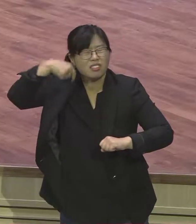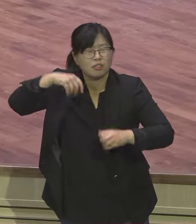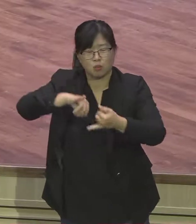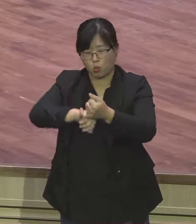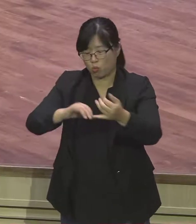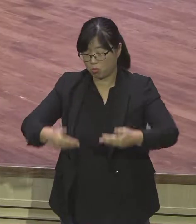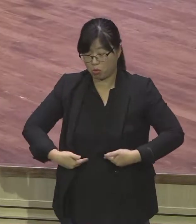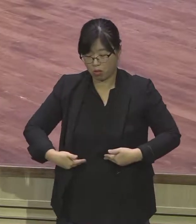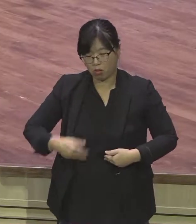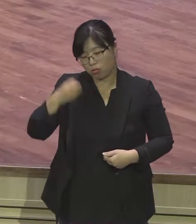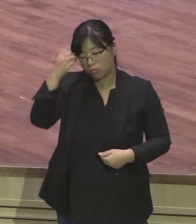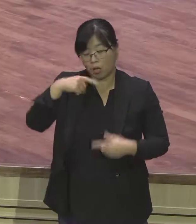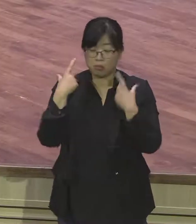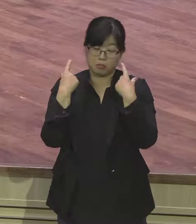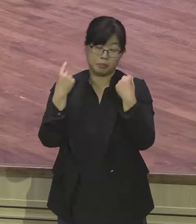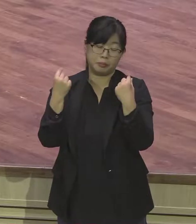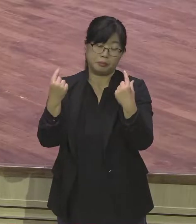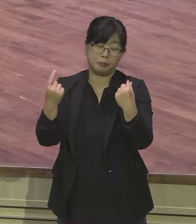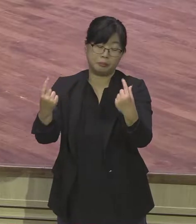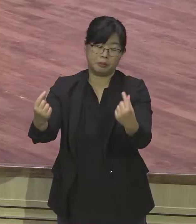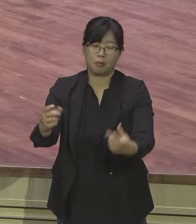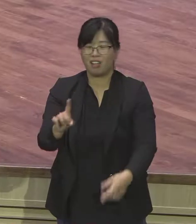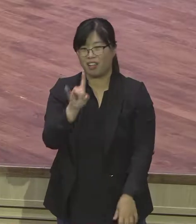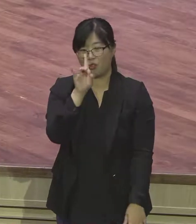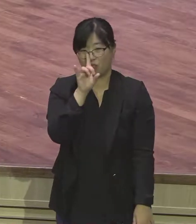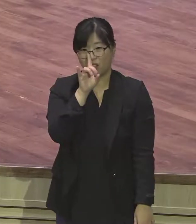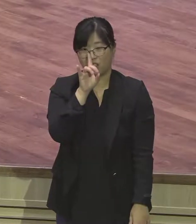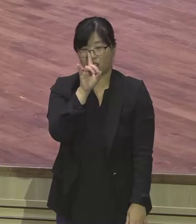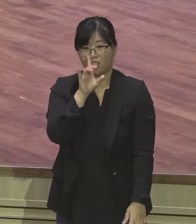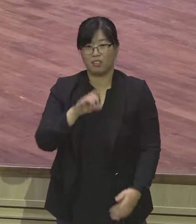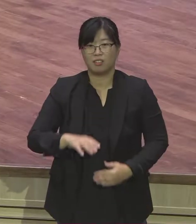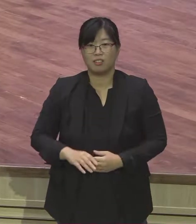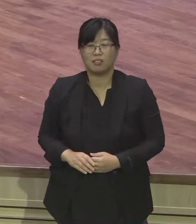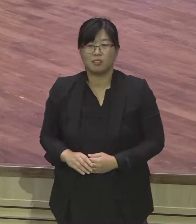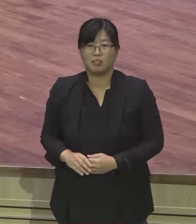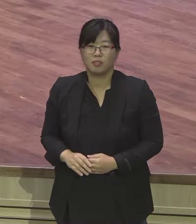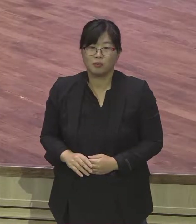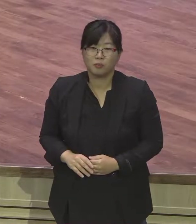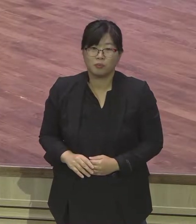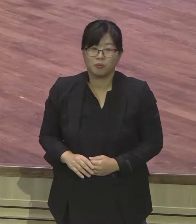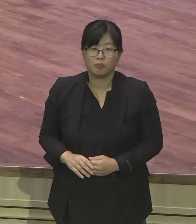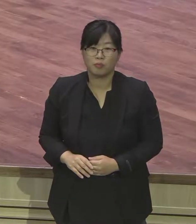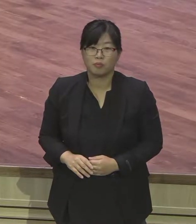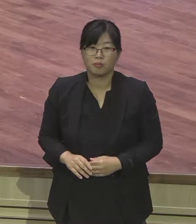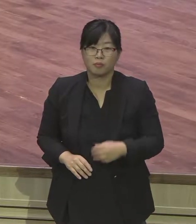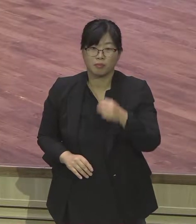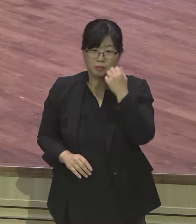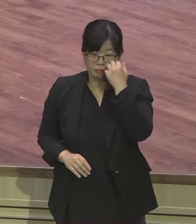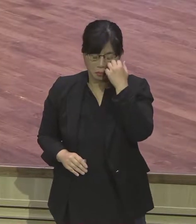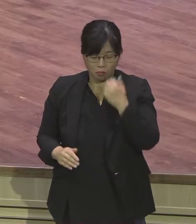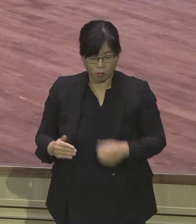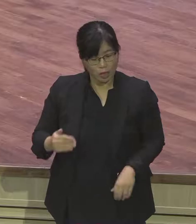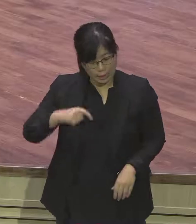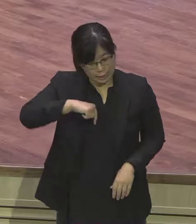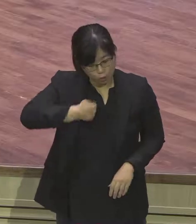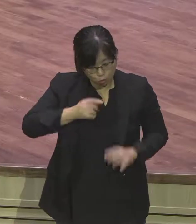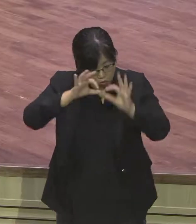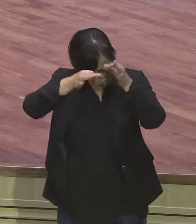그러면서 우리는 얼마나 영적인 진단을 영적인 열매를 맺느냐라는 진단을 해볼 필요가 있어요. 얼마나 영적인 진단을